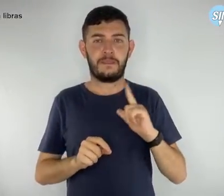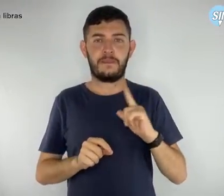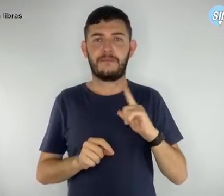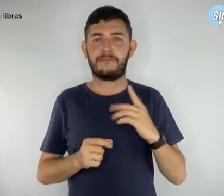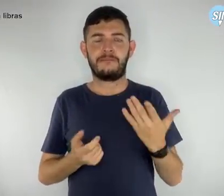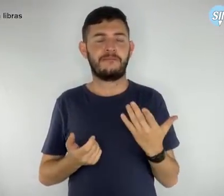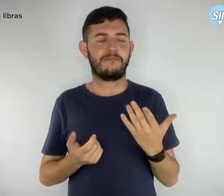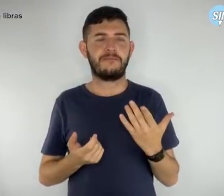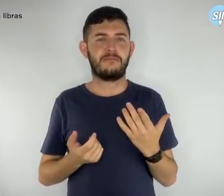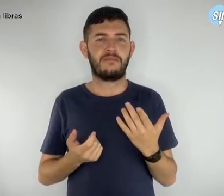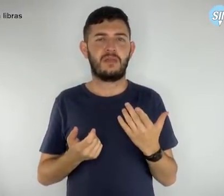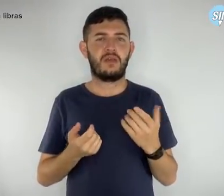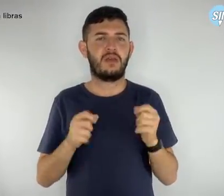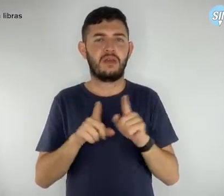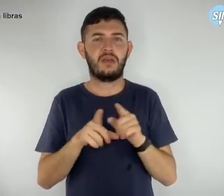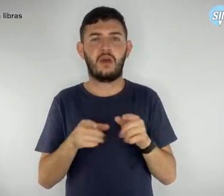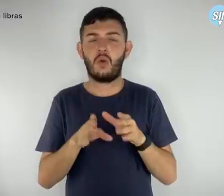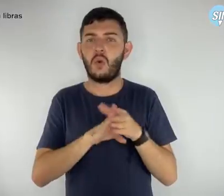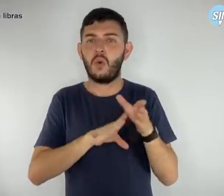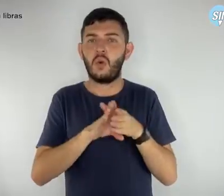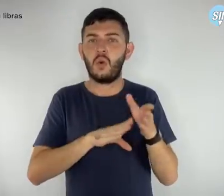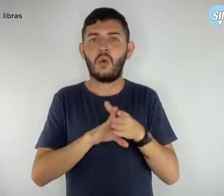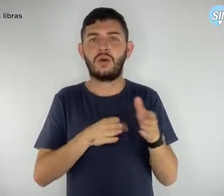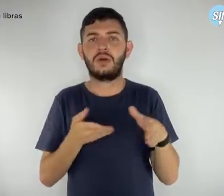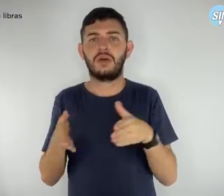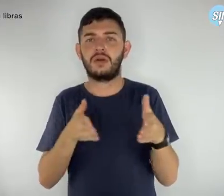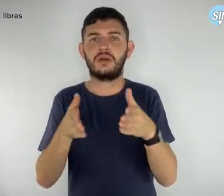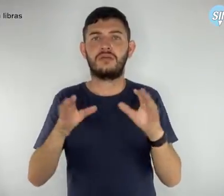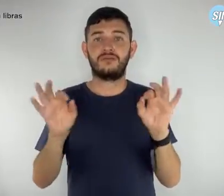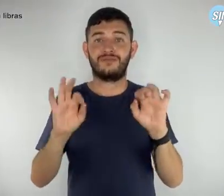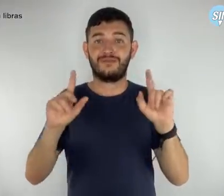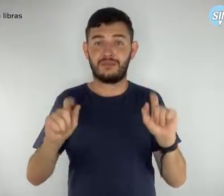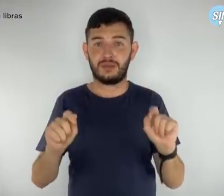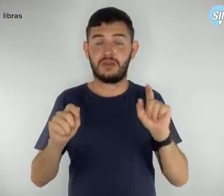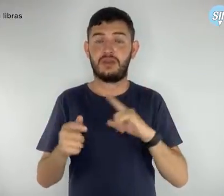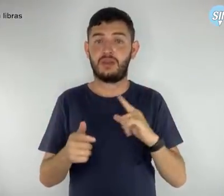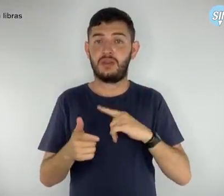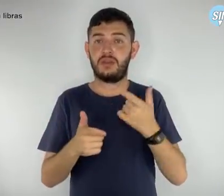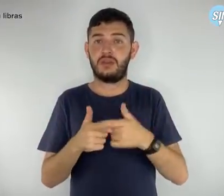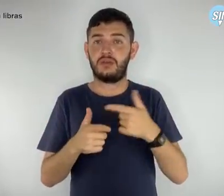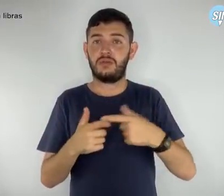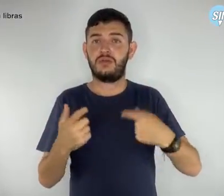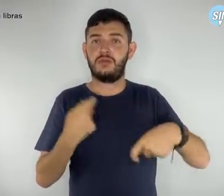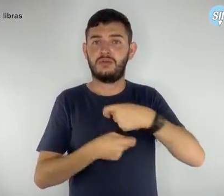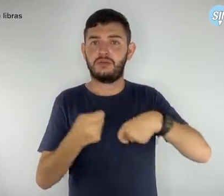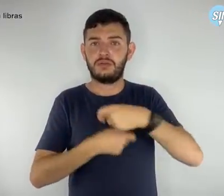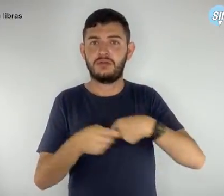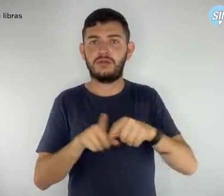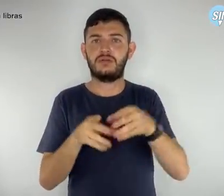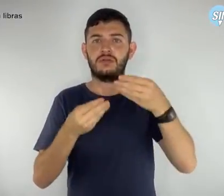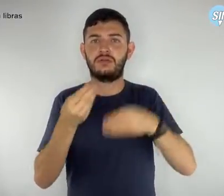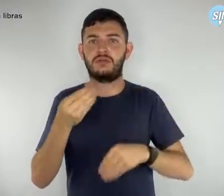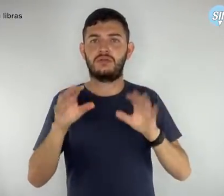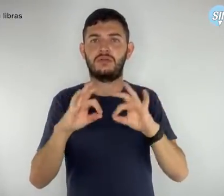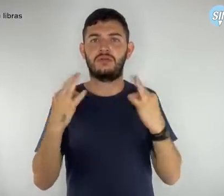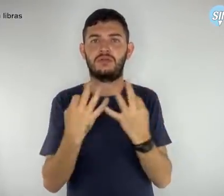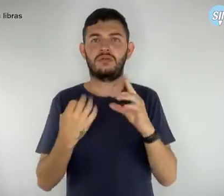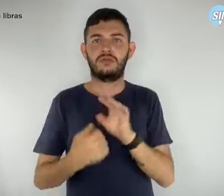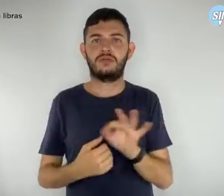estão sem os devidos encaminhamentos. Por causa da crise econômica que atinge as famílias do